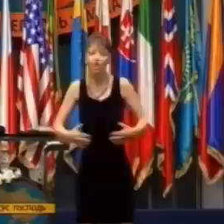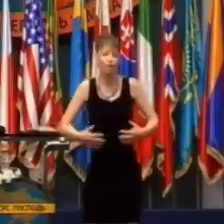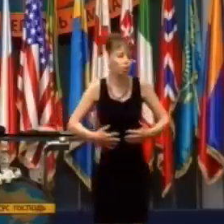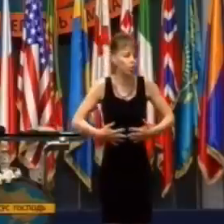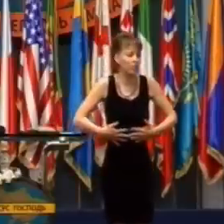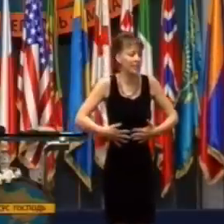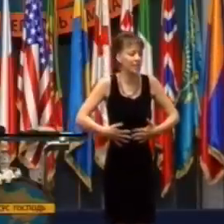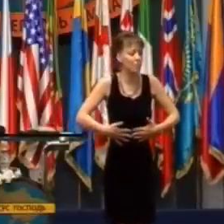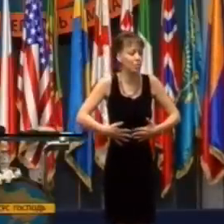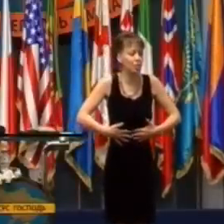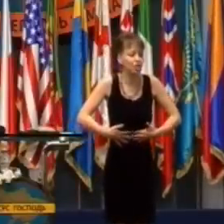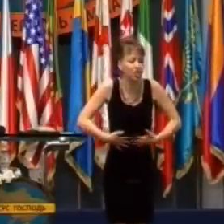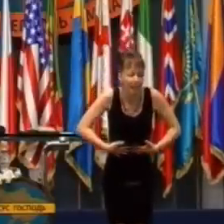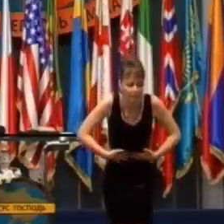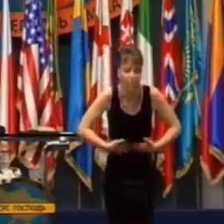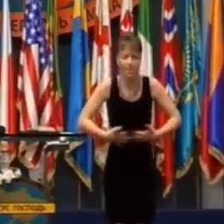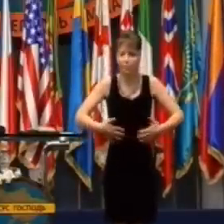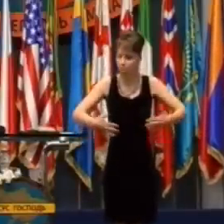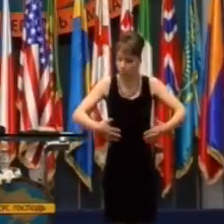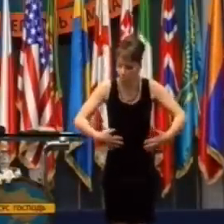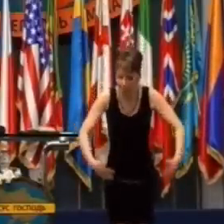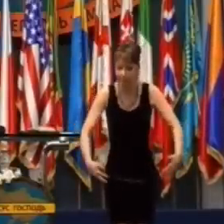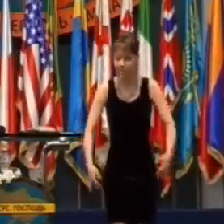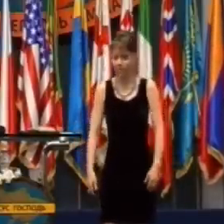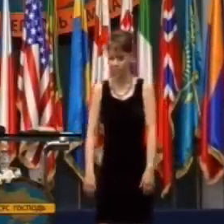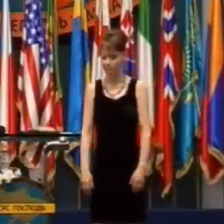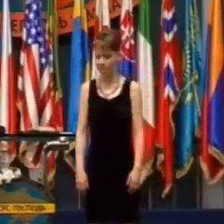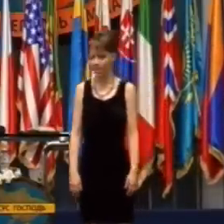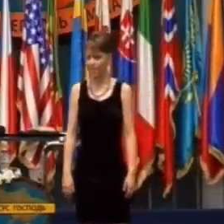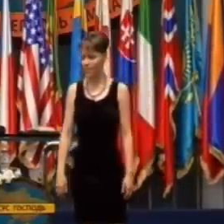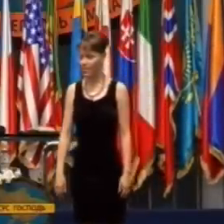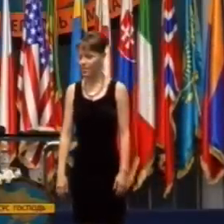Chcem, aby pracovala, nie len, aby tam prebývala.